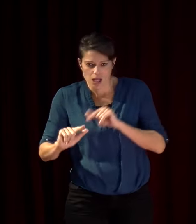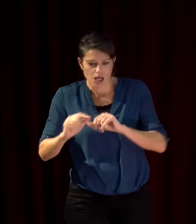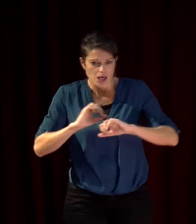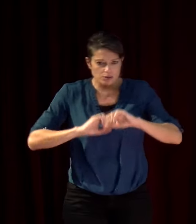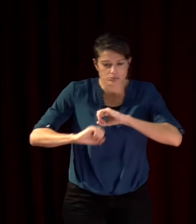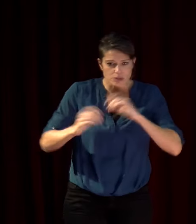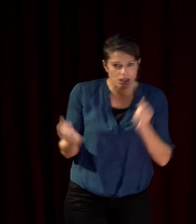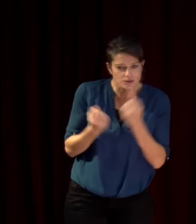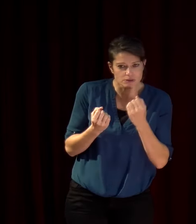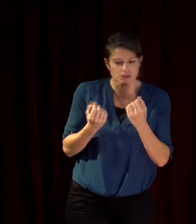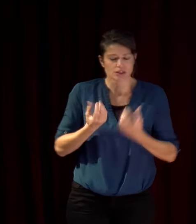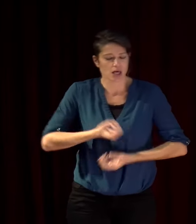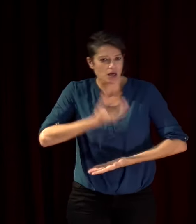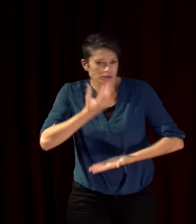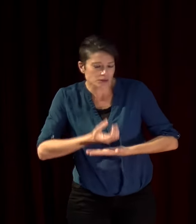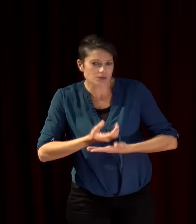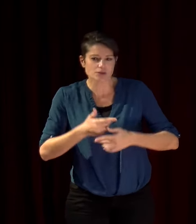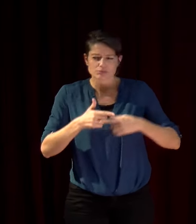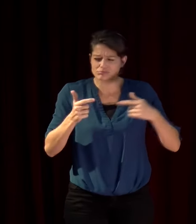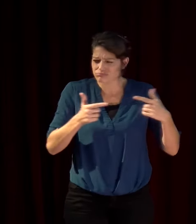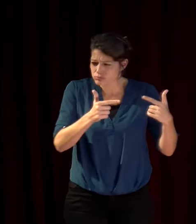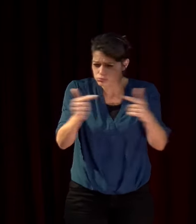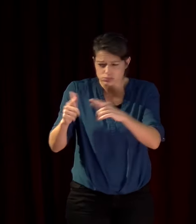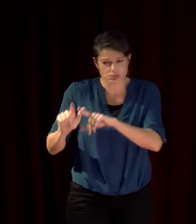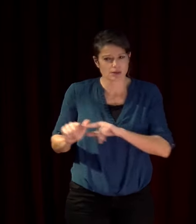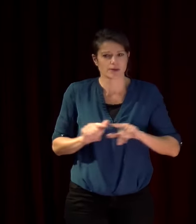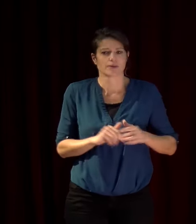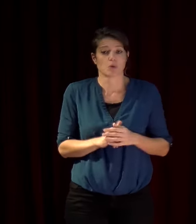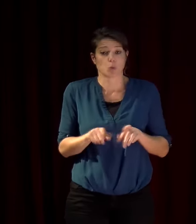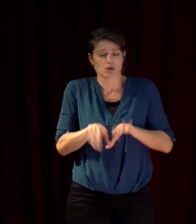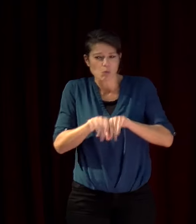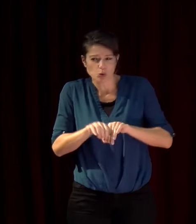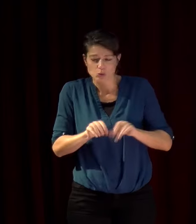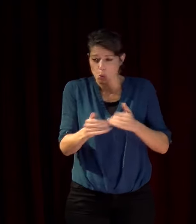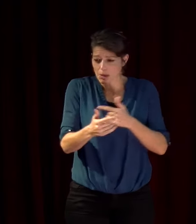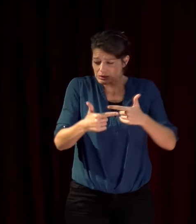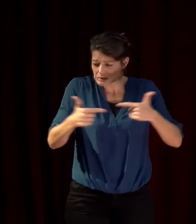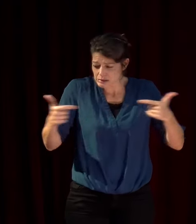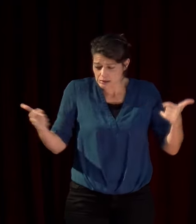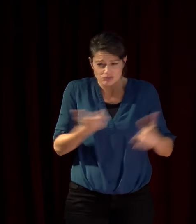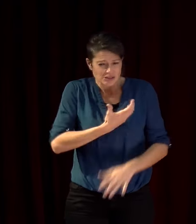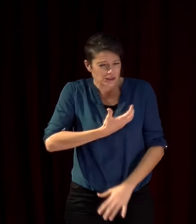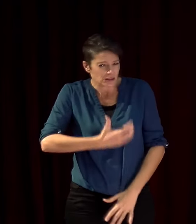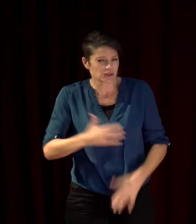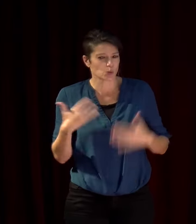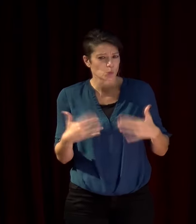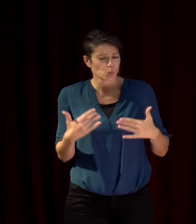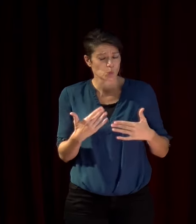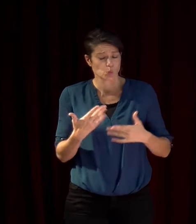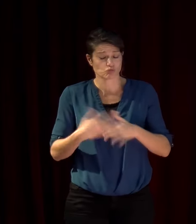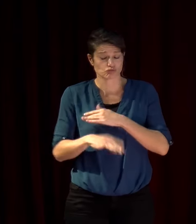artistique y compris de production dans tous les domaines très très riche en Maghreb